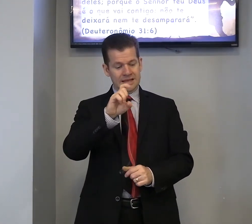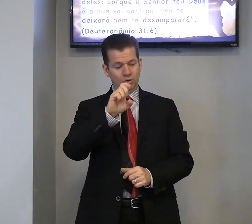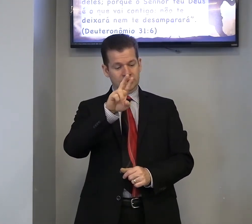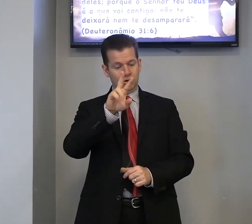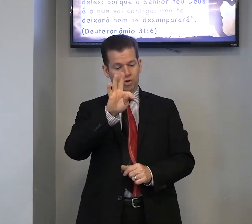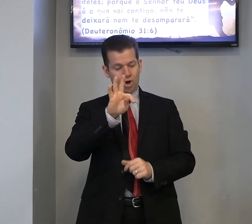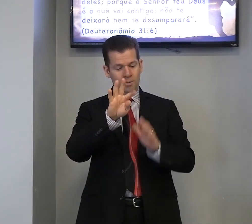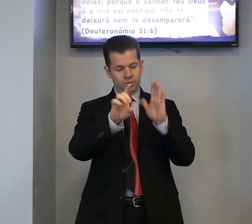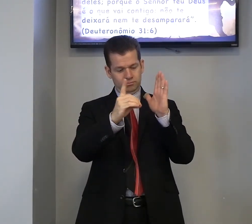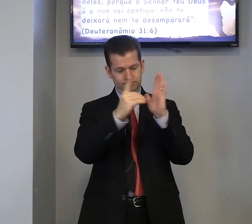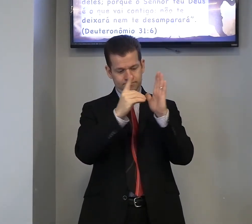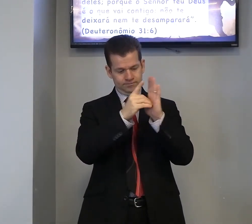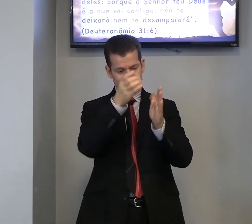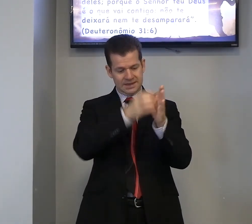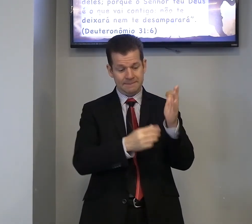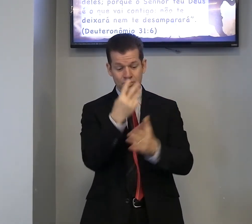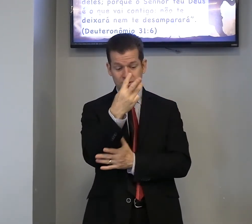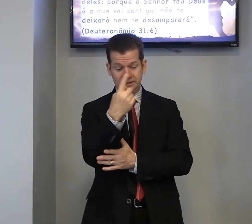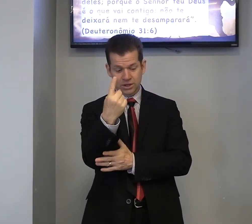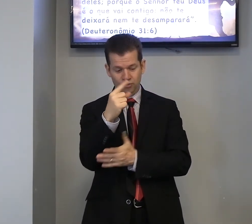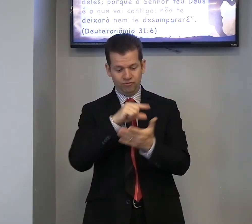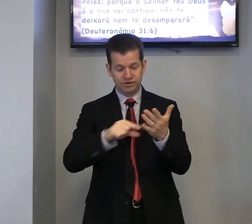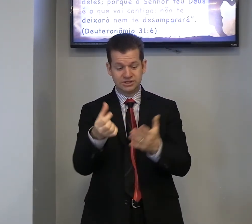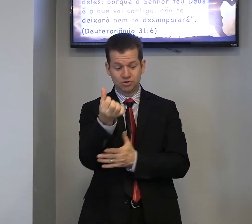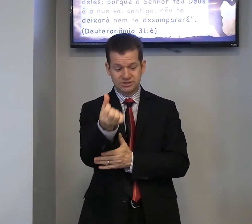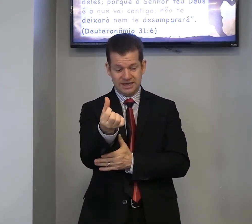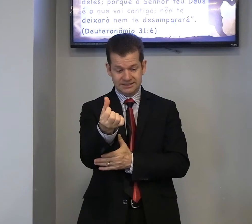deu-te no nome, capítulo 31, versículo 6,